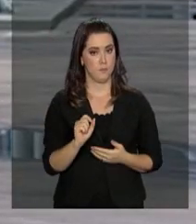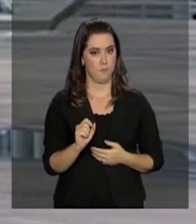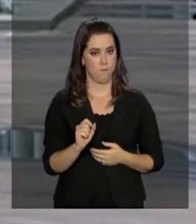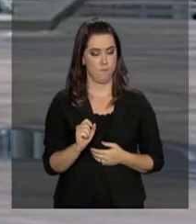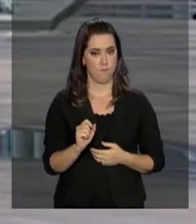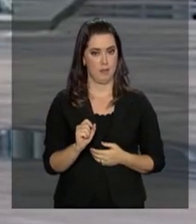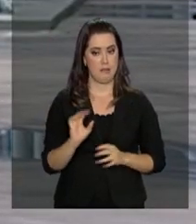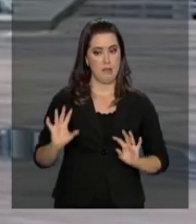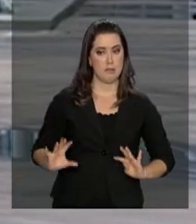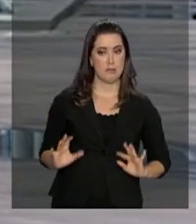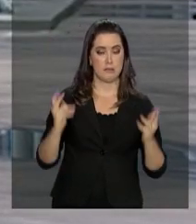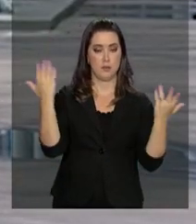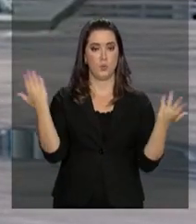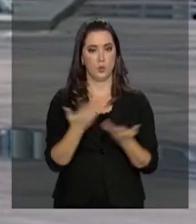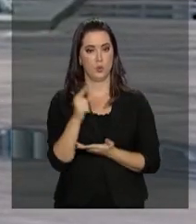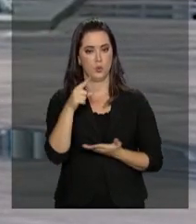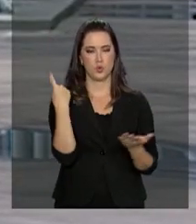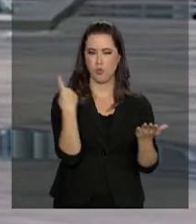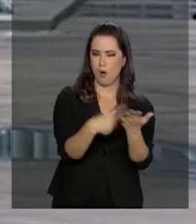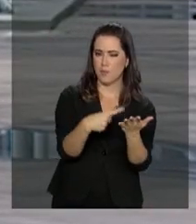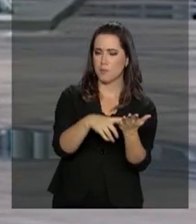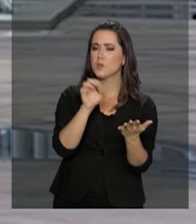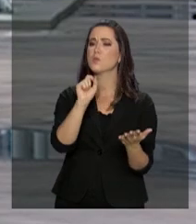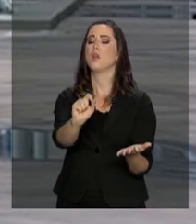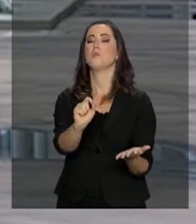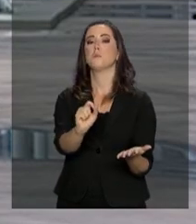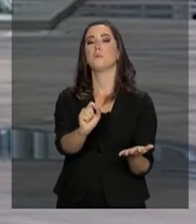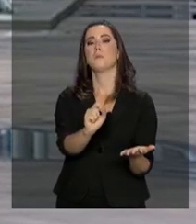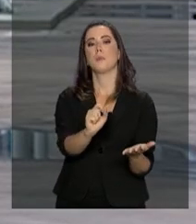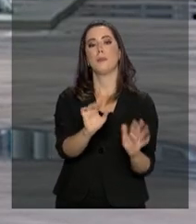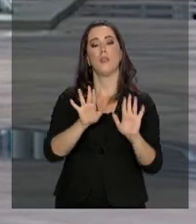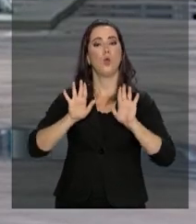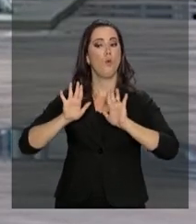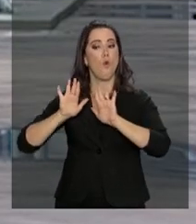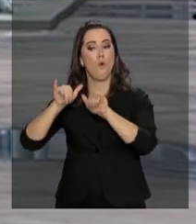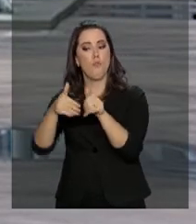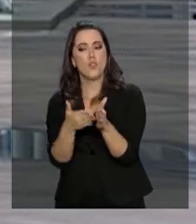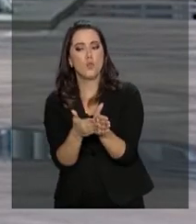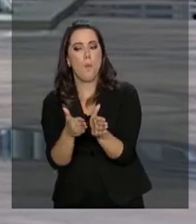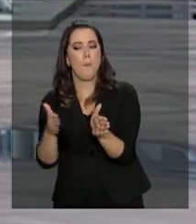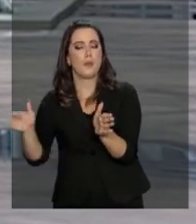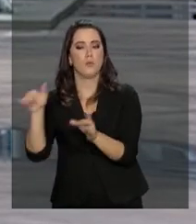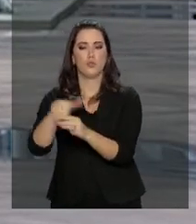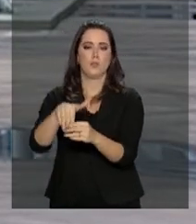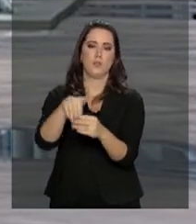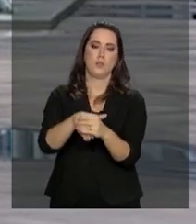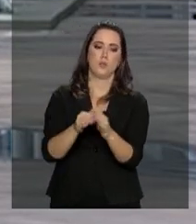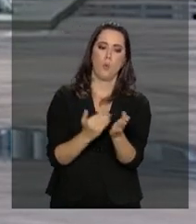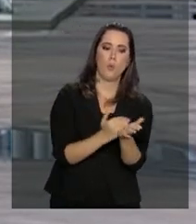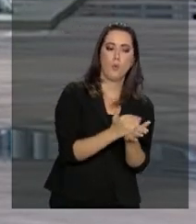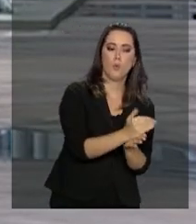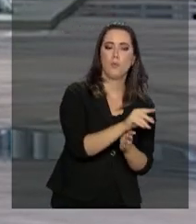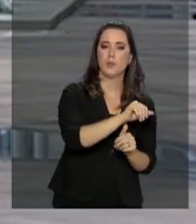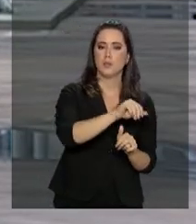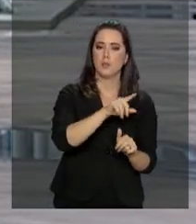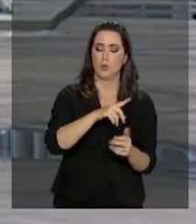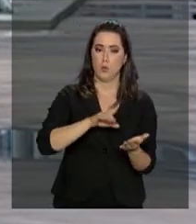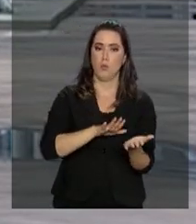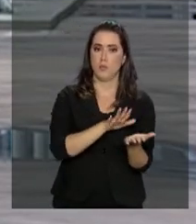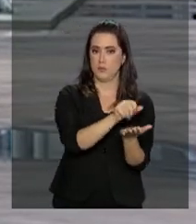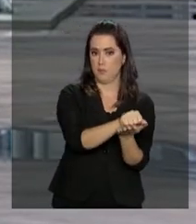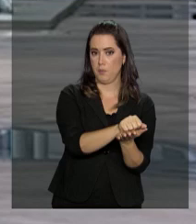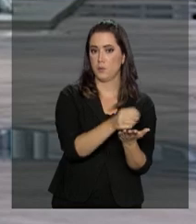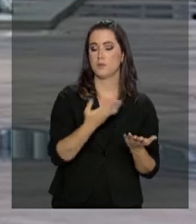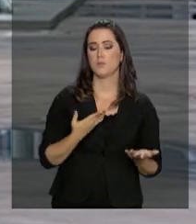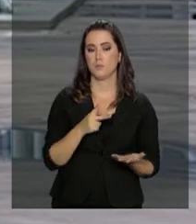A cerimônia de hoje marca praticamente o encerramento do processo eleitoral e o início do mandato.